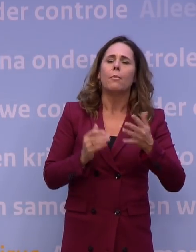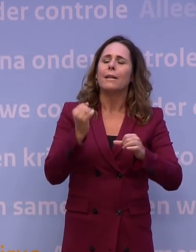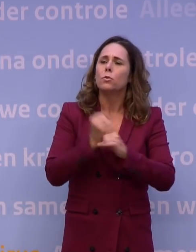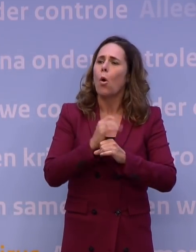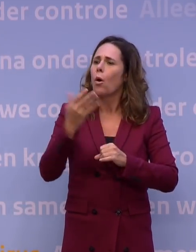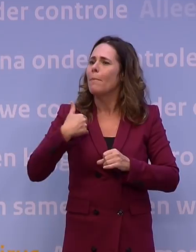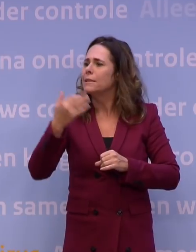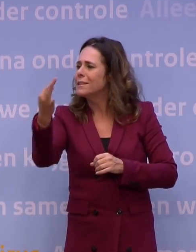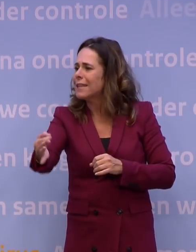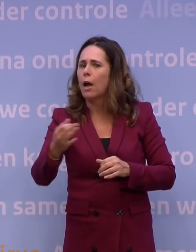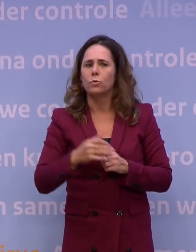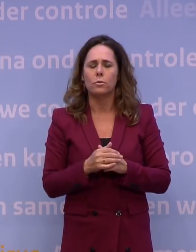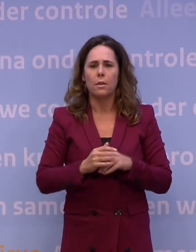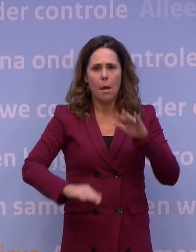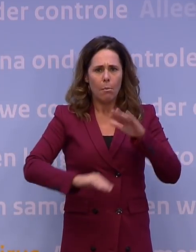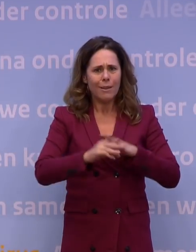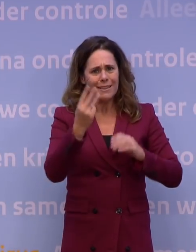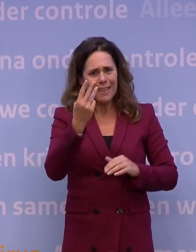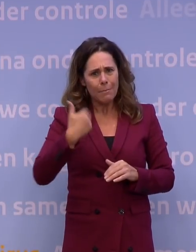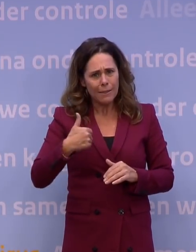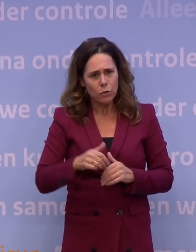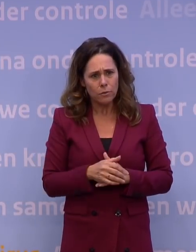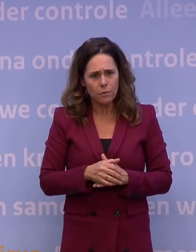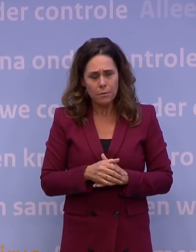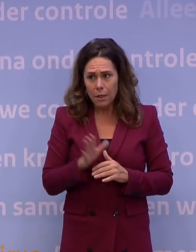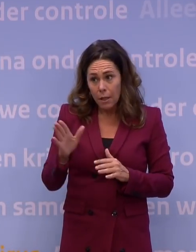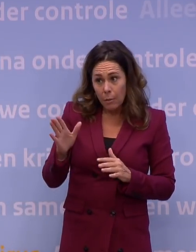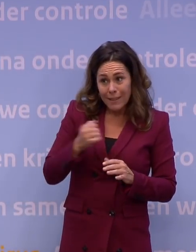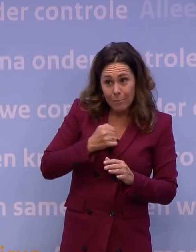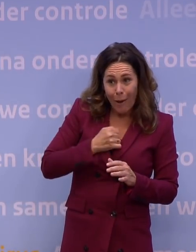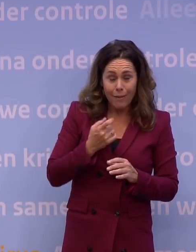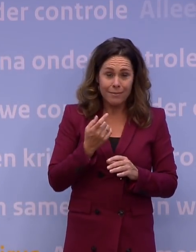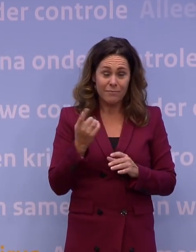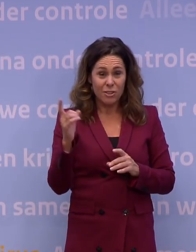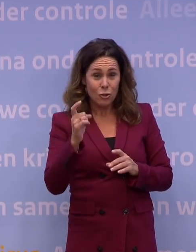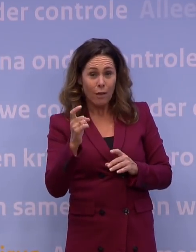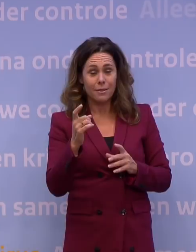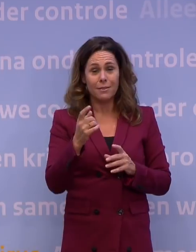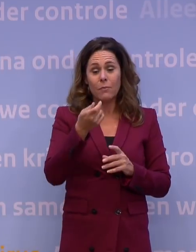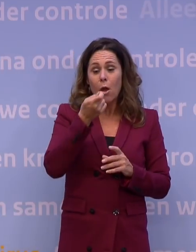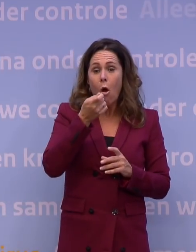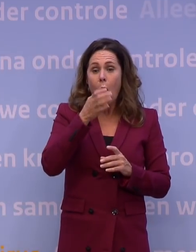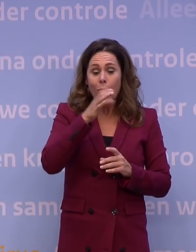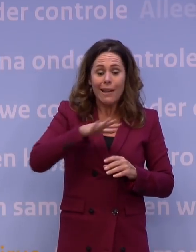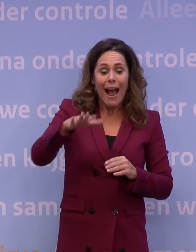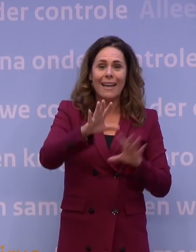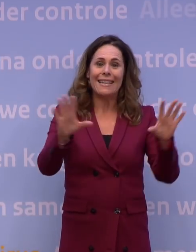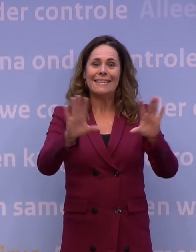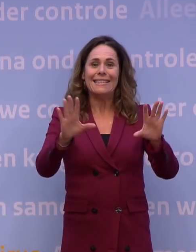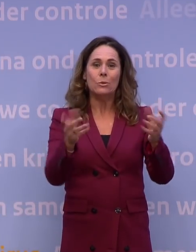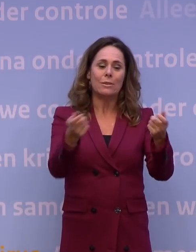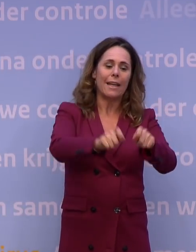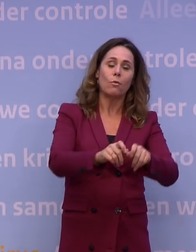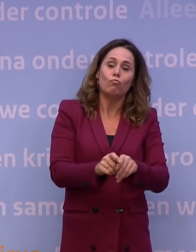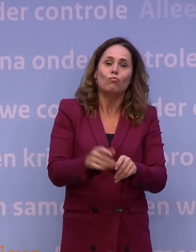thuis. Drie max, bent u niet heel erg bang dat straks om tien uur die horeca dicht gaat, dat mensen dan misschien toch thuis nog een biertje doen